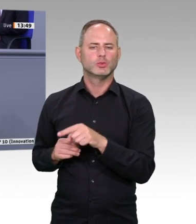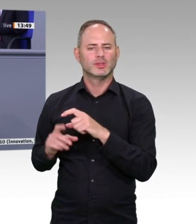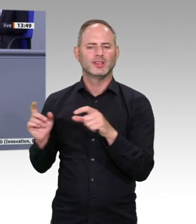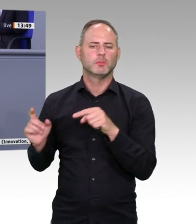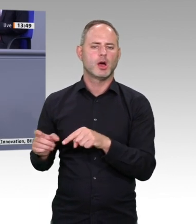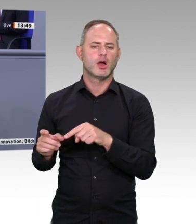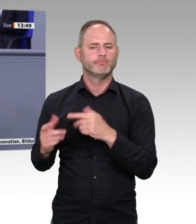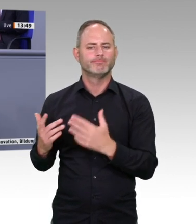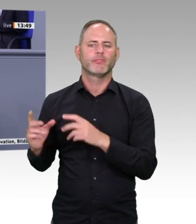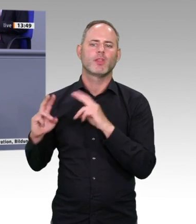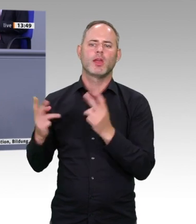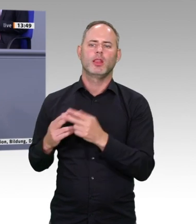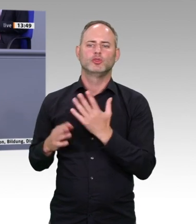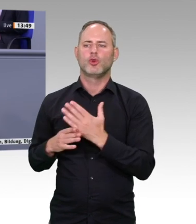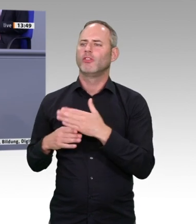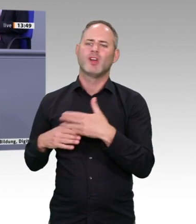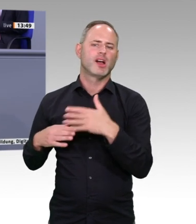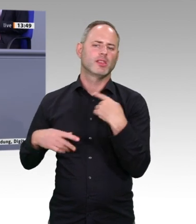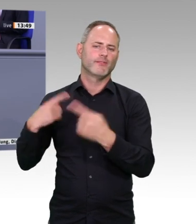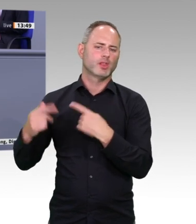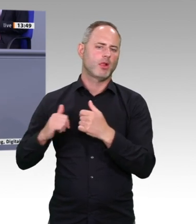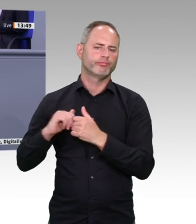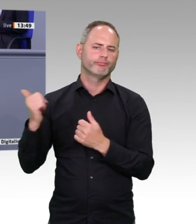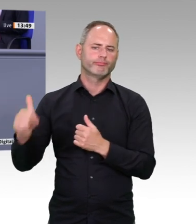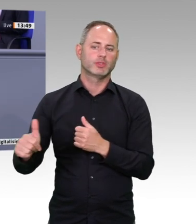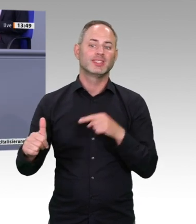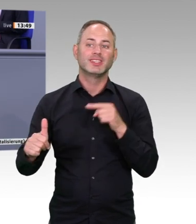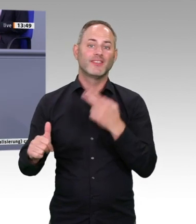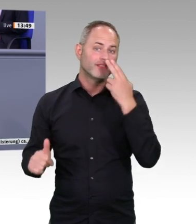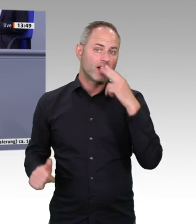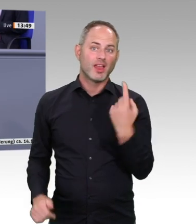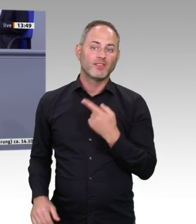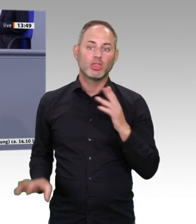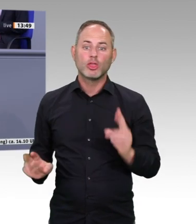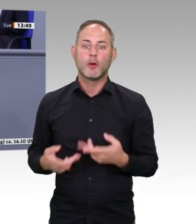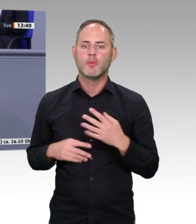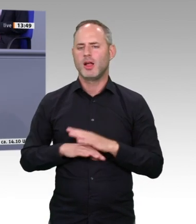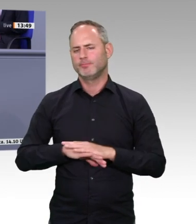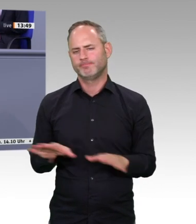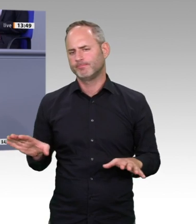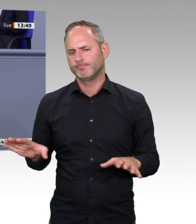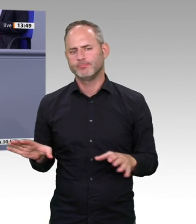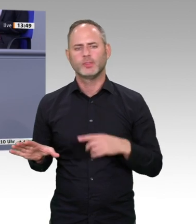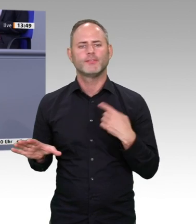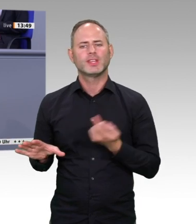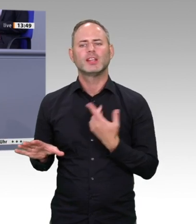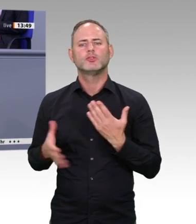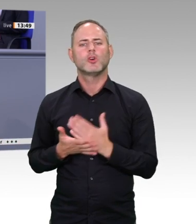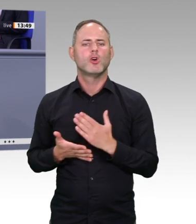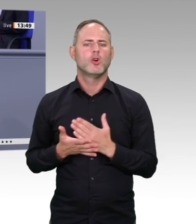quasi ins Cyberspace verlagert, ist die Biotechnologisierung, die Umkehrbewegung. Denn die Wissen, die wir durch Muster und Sonstiges